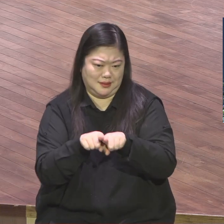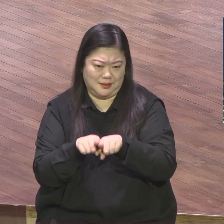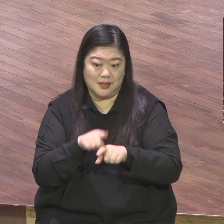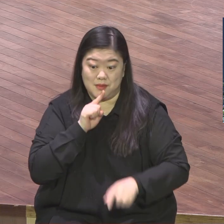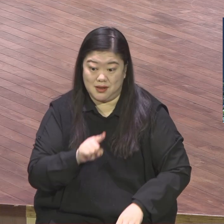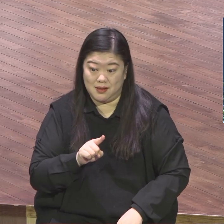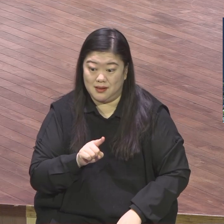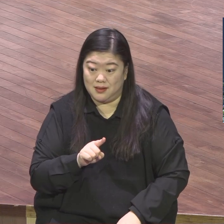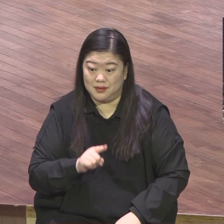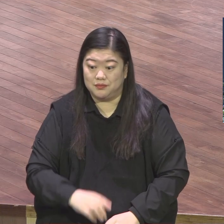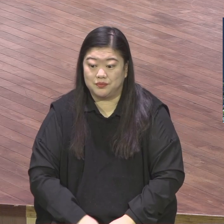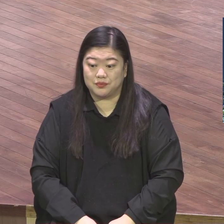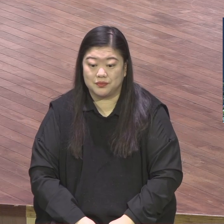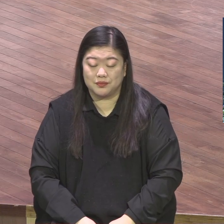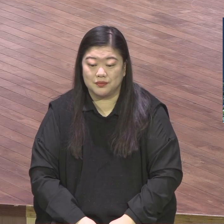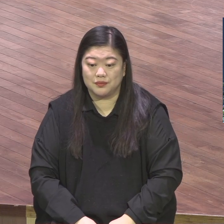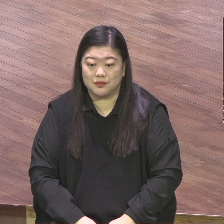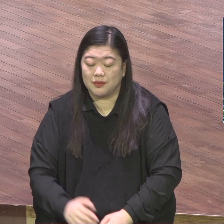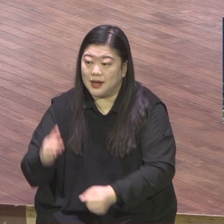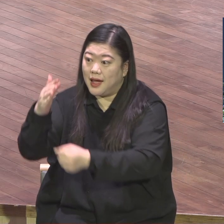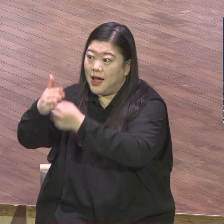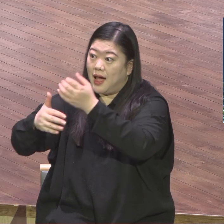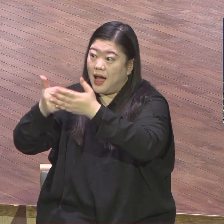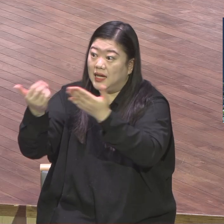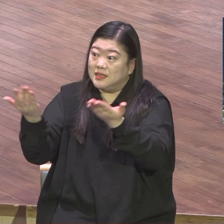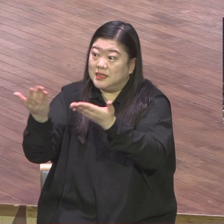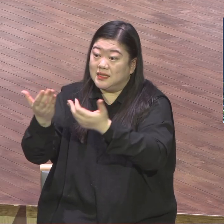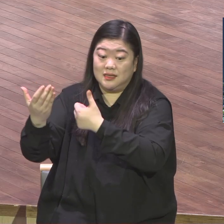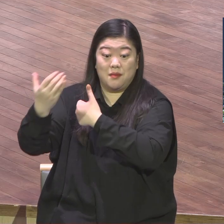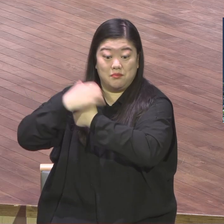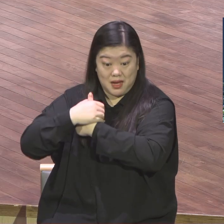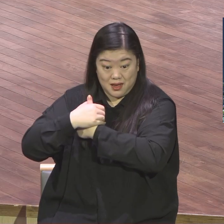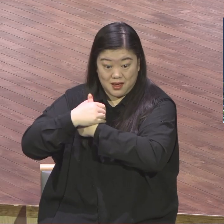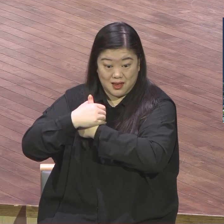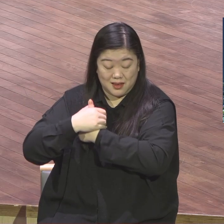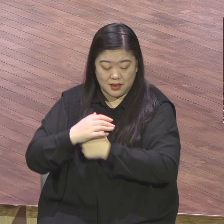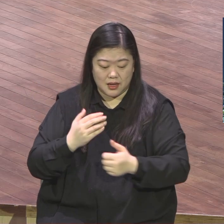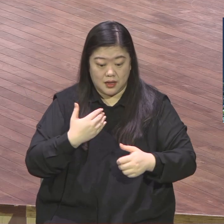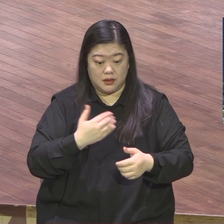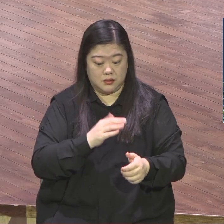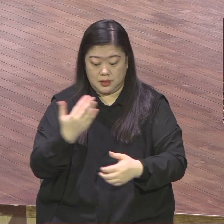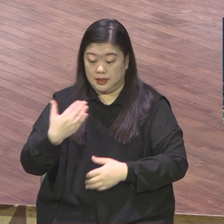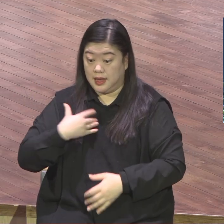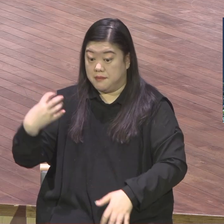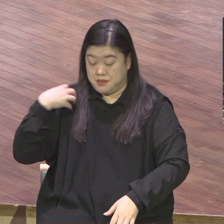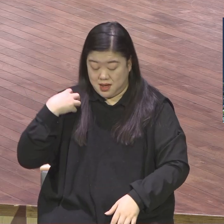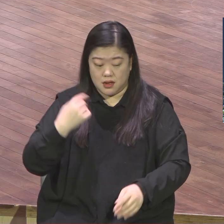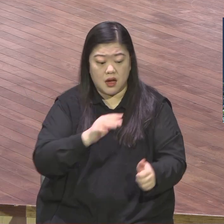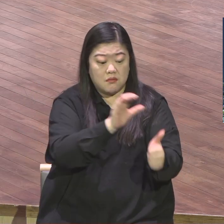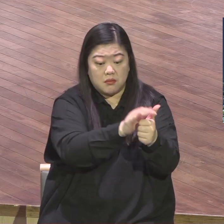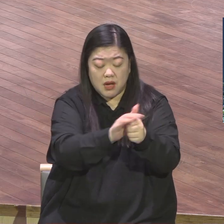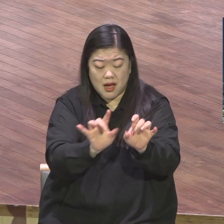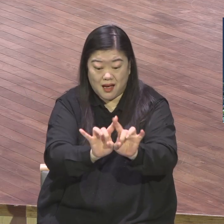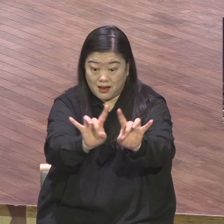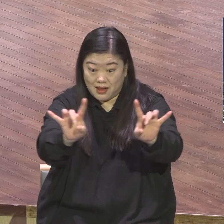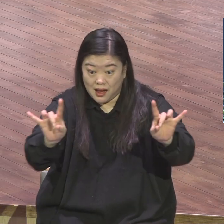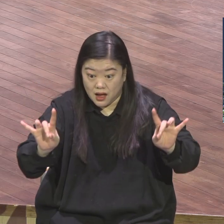주의는요 이렇게 공존 동생이 되요 동생 같이 23년 모든 천지들은